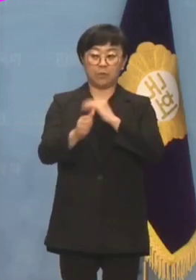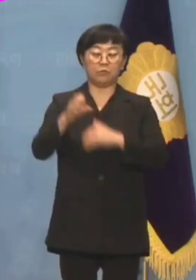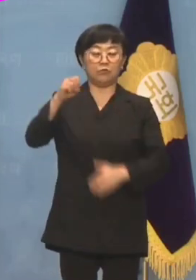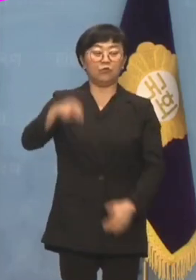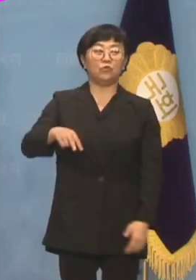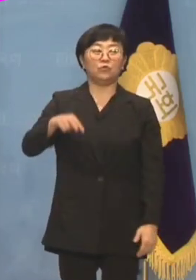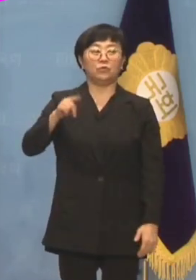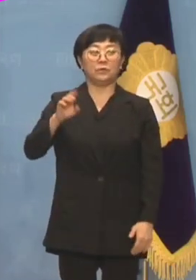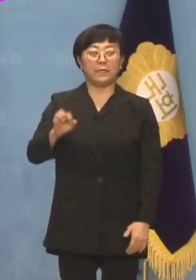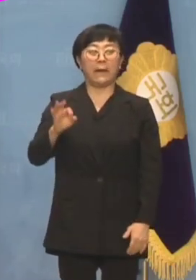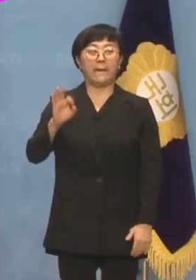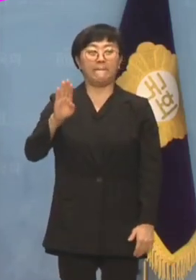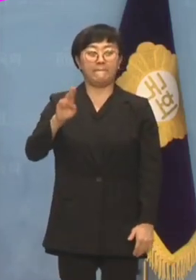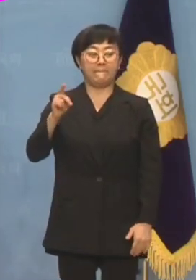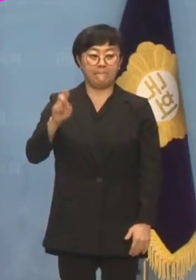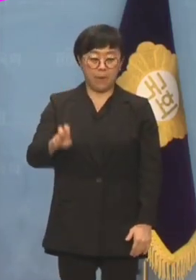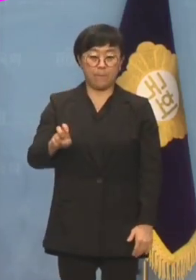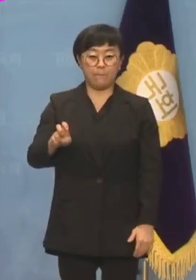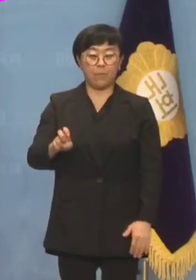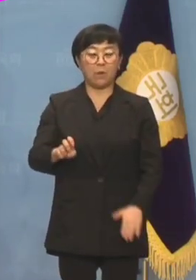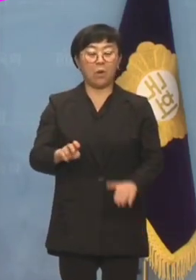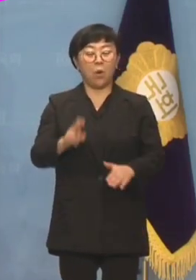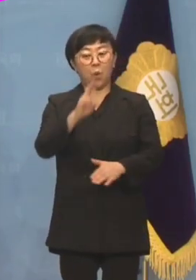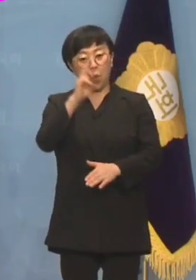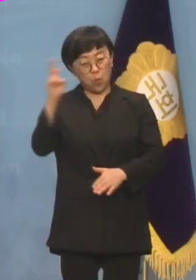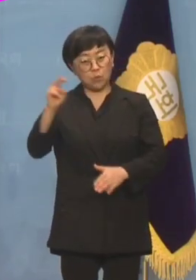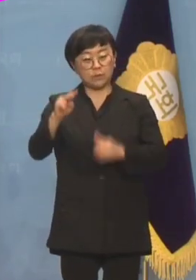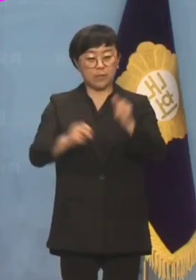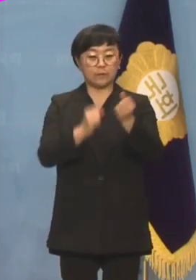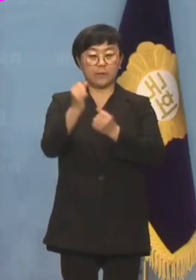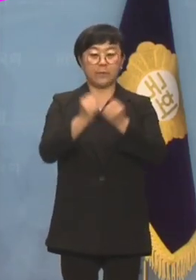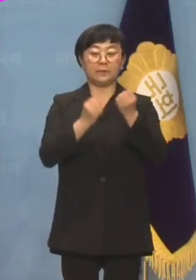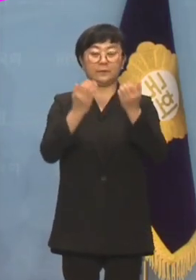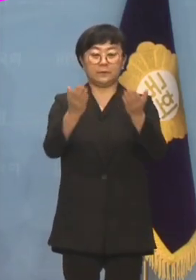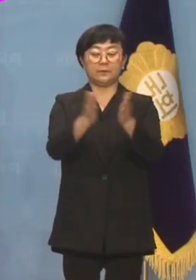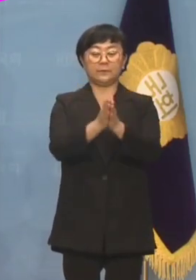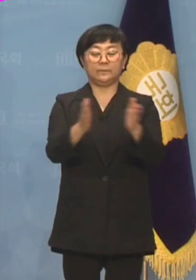유상범 의원입니다. 오후 논평 시작하겠습니다.